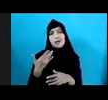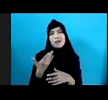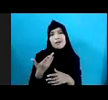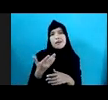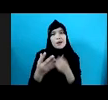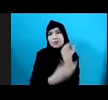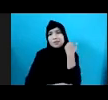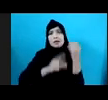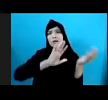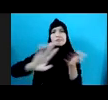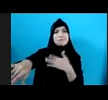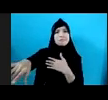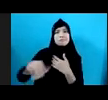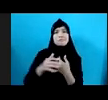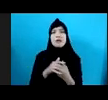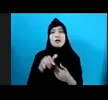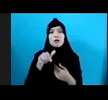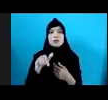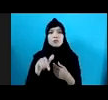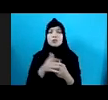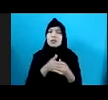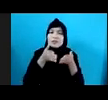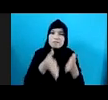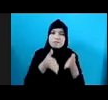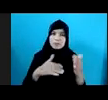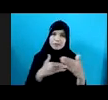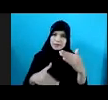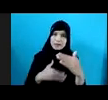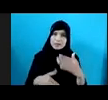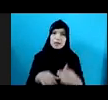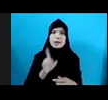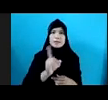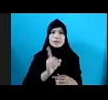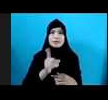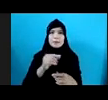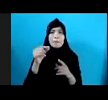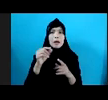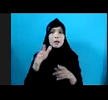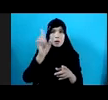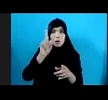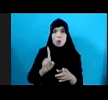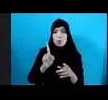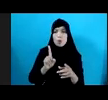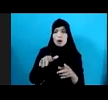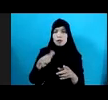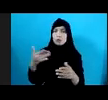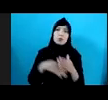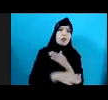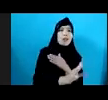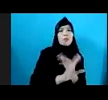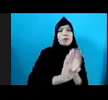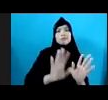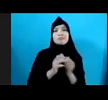Enforcement Menjadi Aspek Yang Sangat Mendasar Karena Kemudian Banyak Pelaku Yang Lewat Begitu Saja Nah Bapak Ibu Sekalian Peran